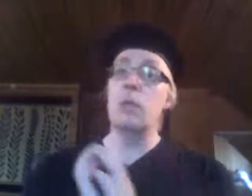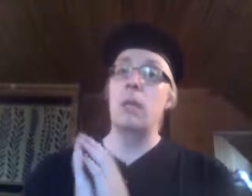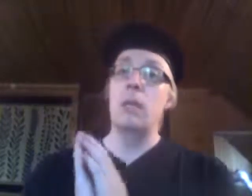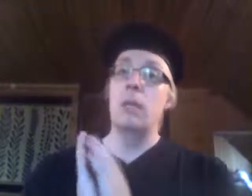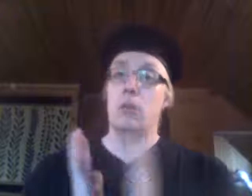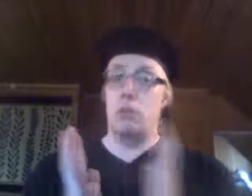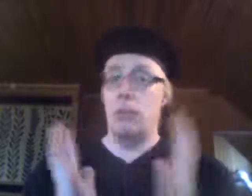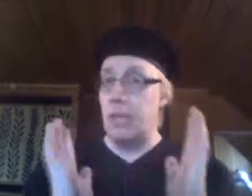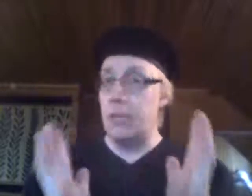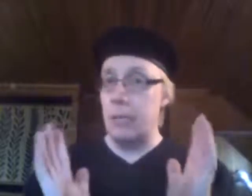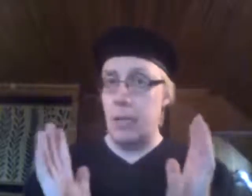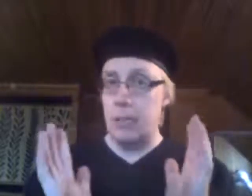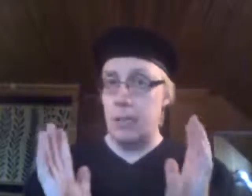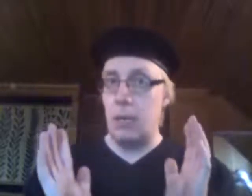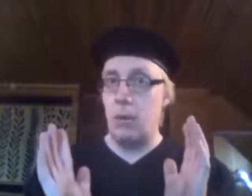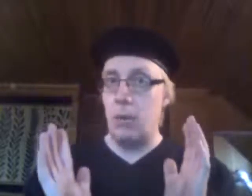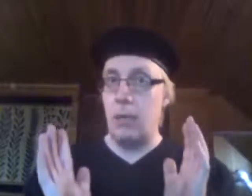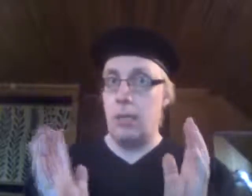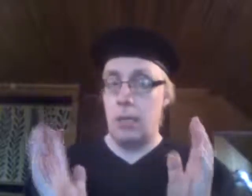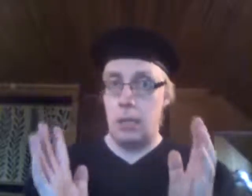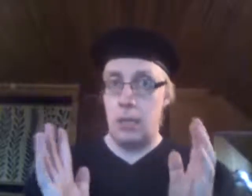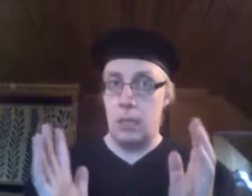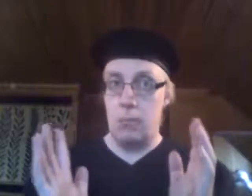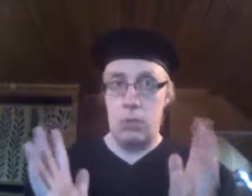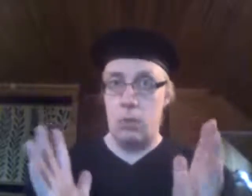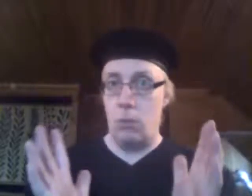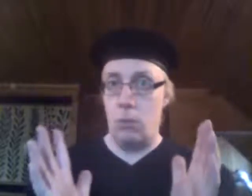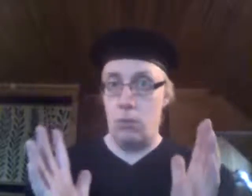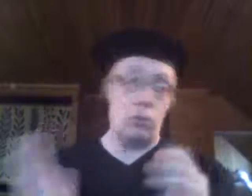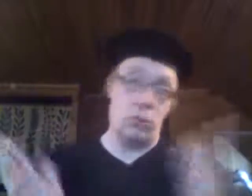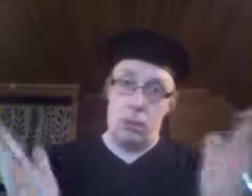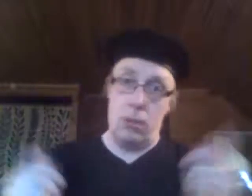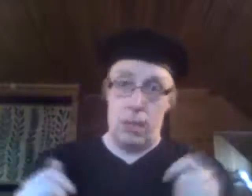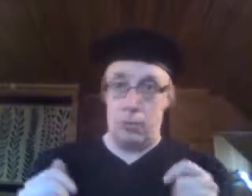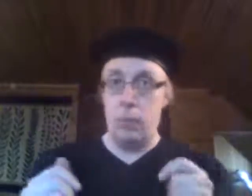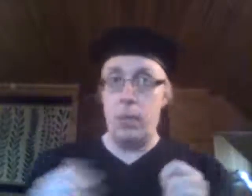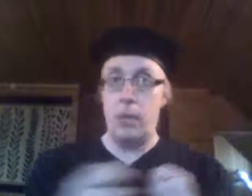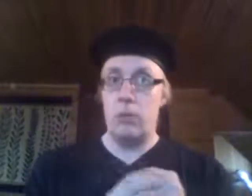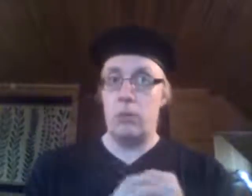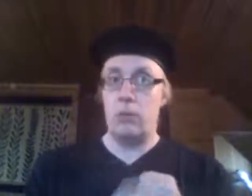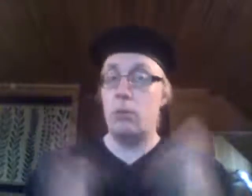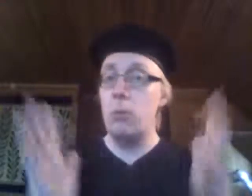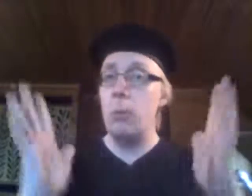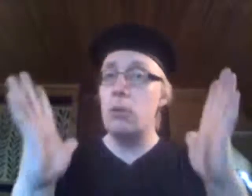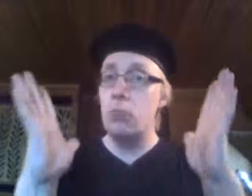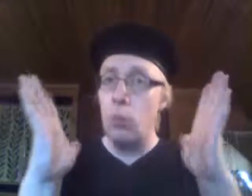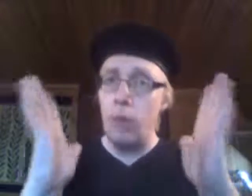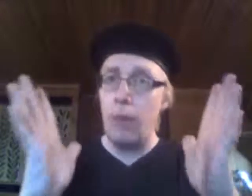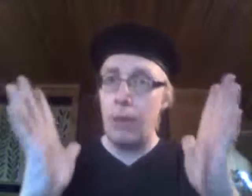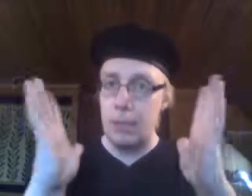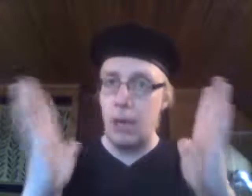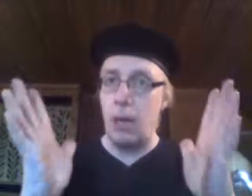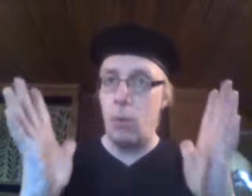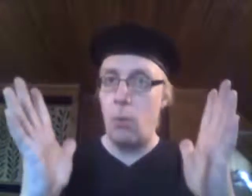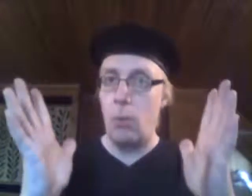että jos vaikka itse kärsii taloudellisesti, niin se on huono juttu. Tosin eihän Trumpikaan ole sitä. Trumpia on turvallista haukkua.